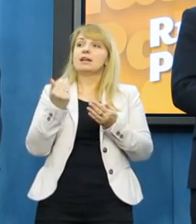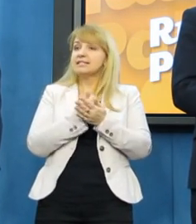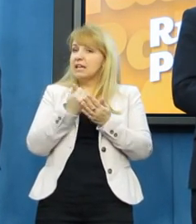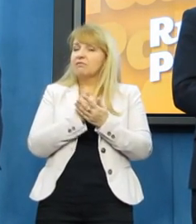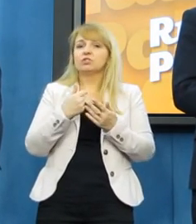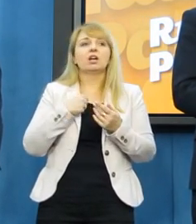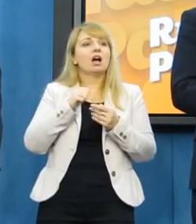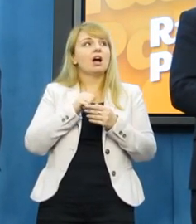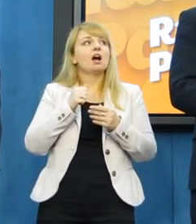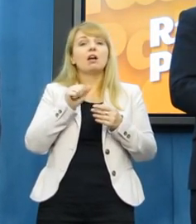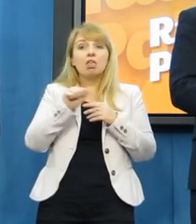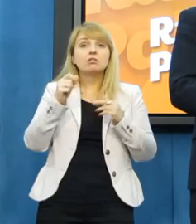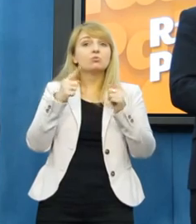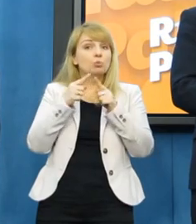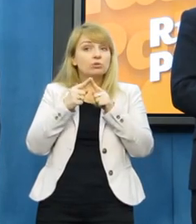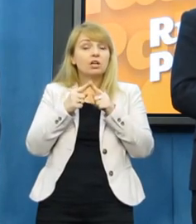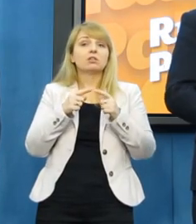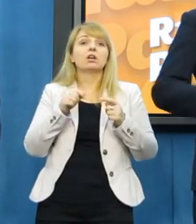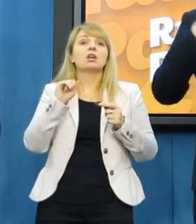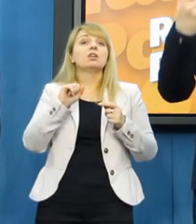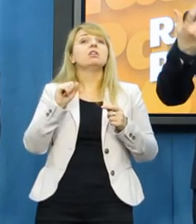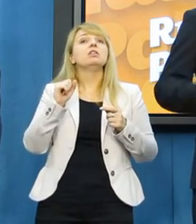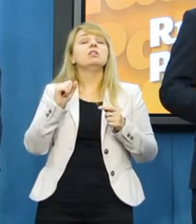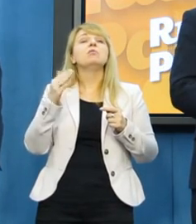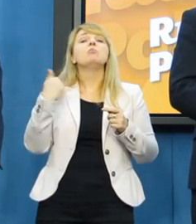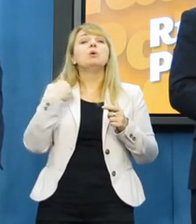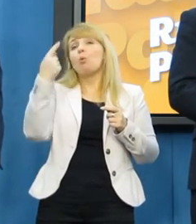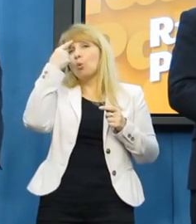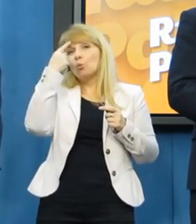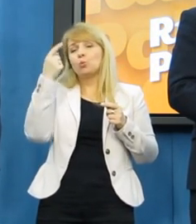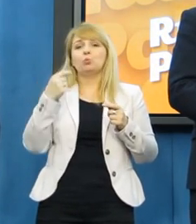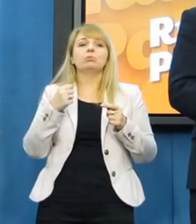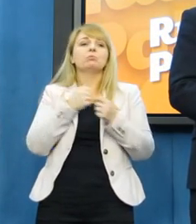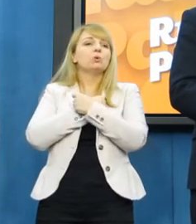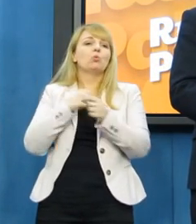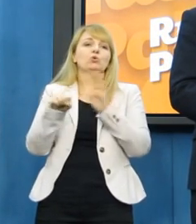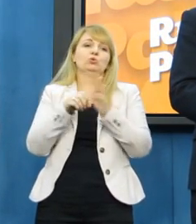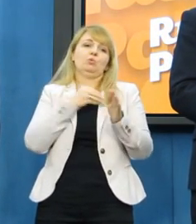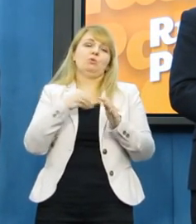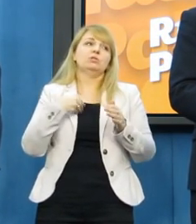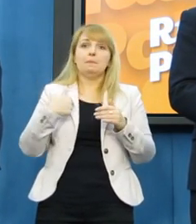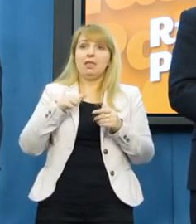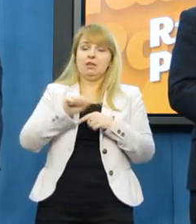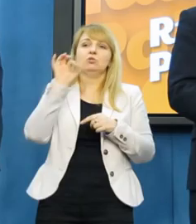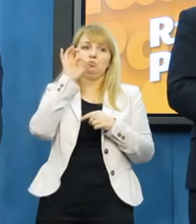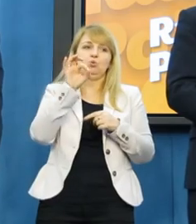jak zawsze doszedłem do skutku ten właśnie głupi patriotyzm i patriotyzm mądry, myśmy stanęli po tej właściwej stronie.